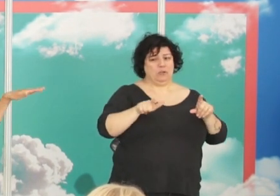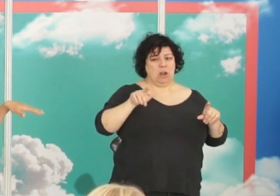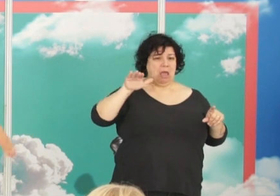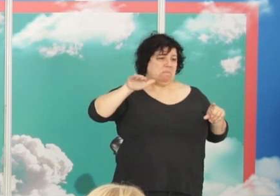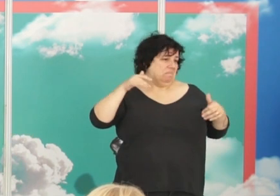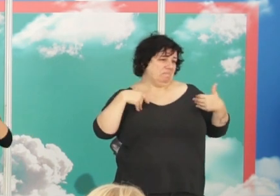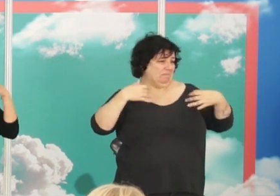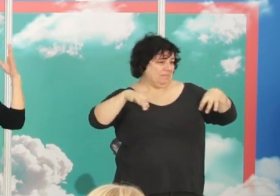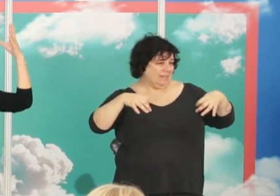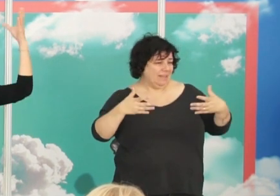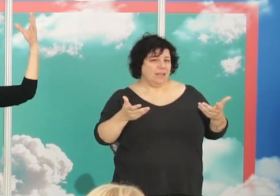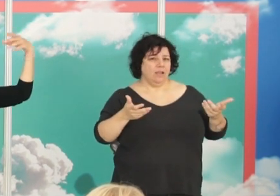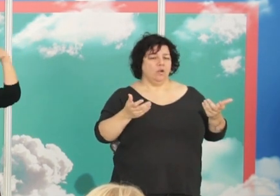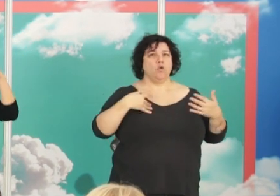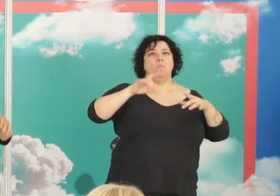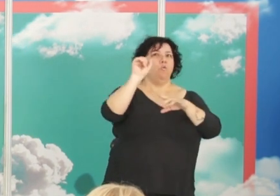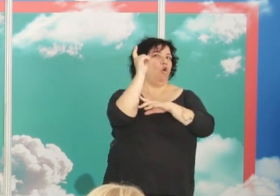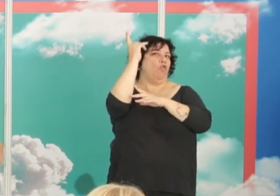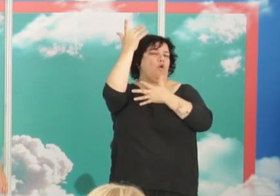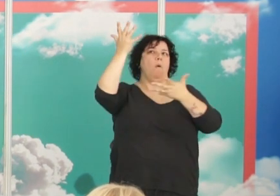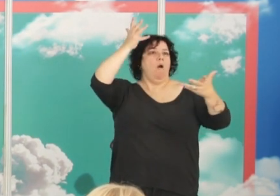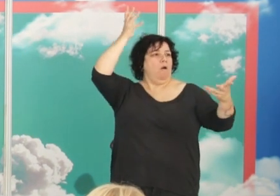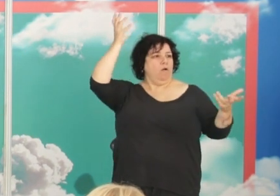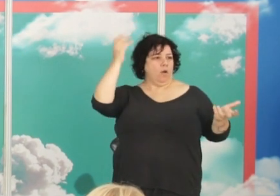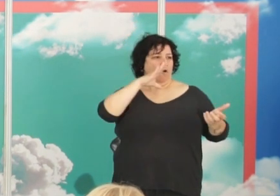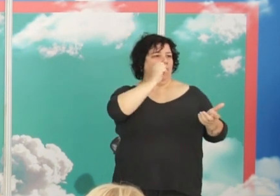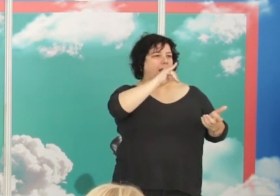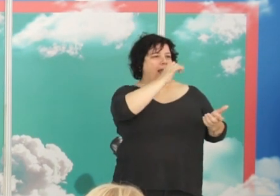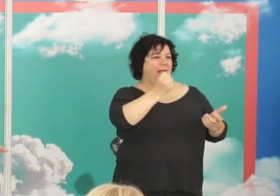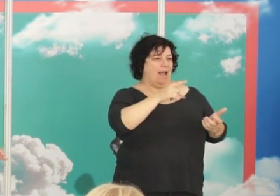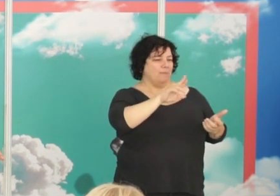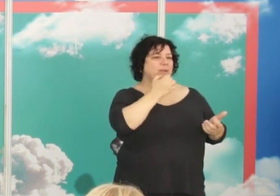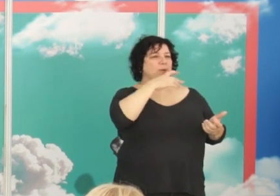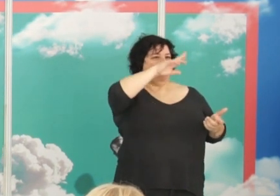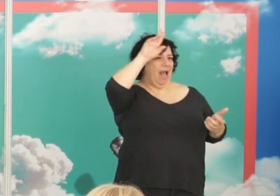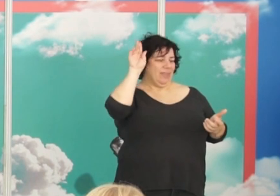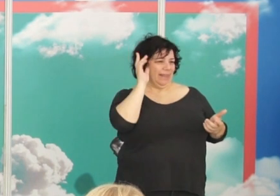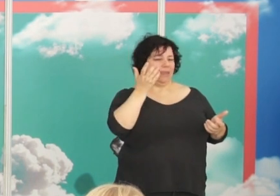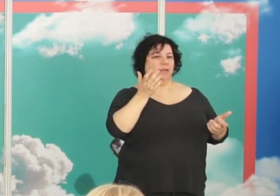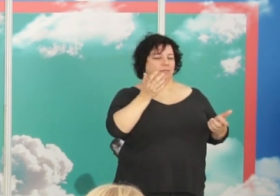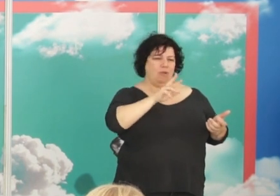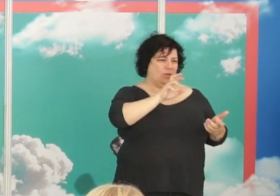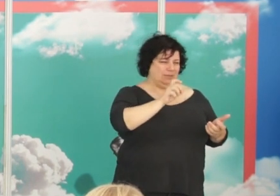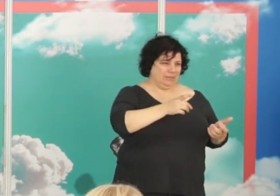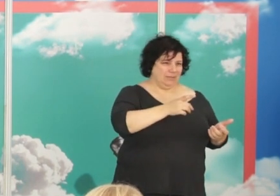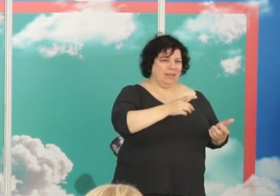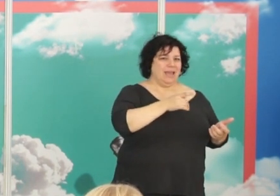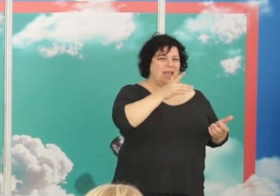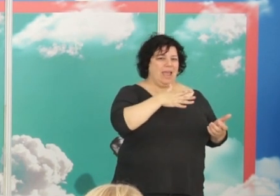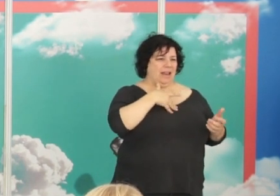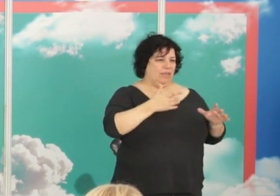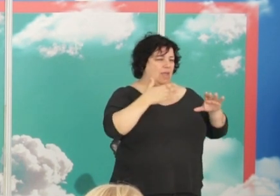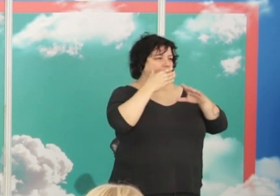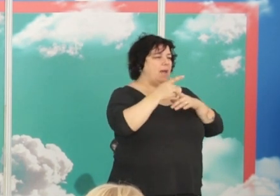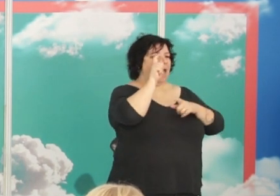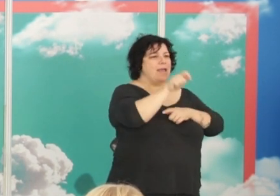de calle nada de un dios como Cajal en el retiro tengo que decir que Santiago Ramón y Cajal se negó a ir